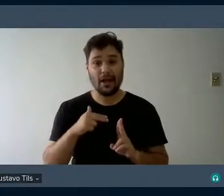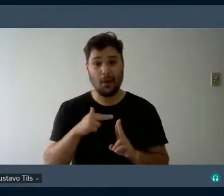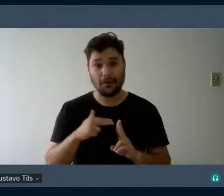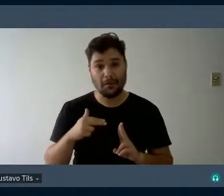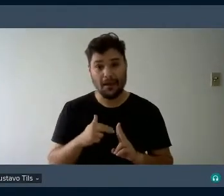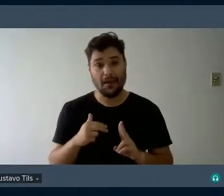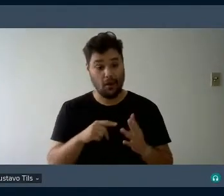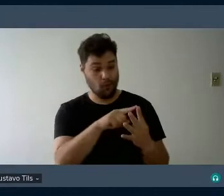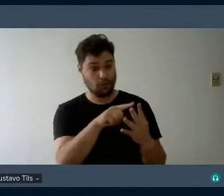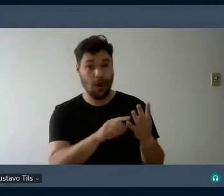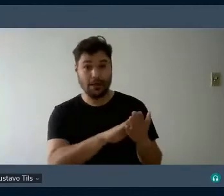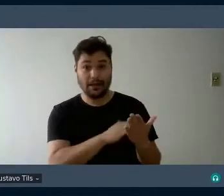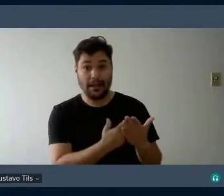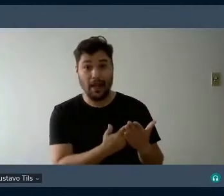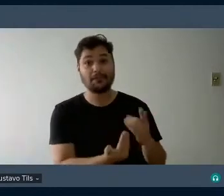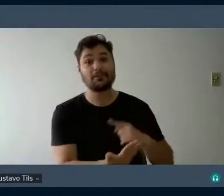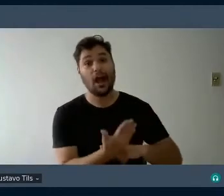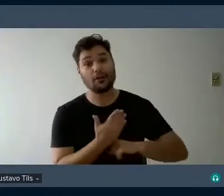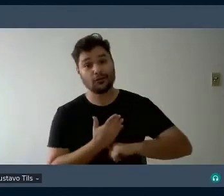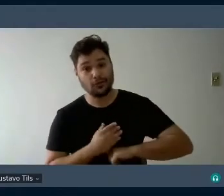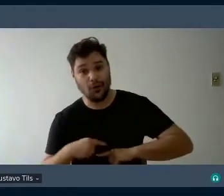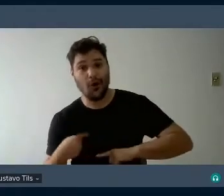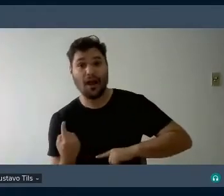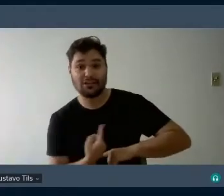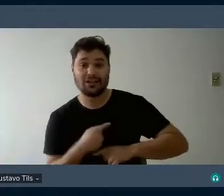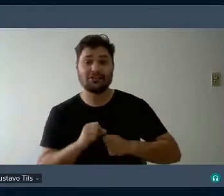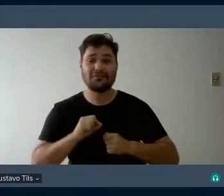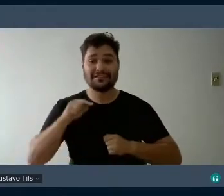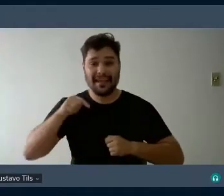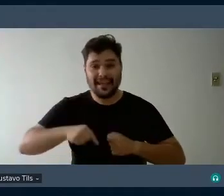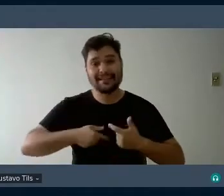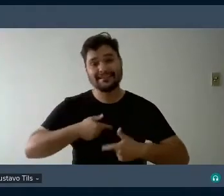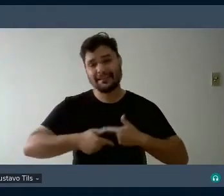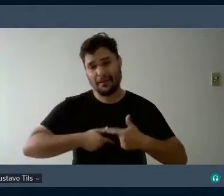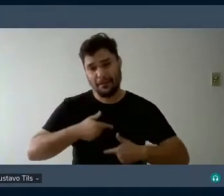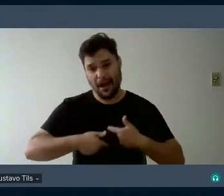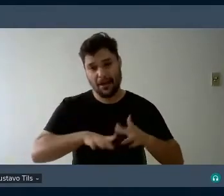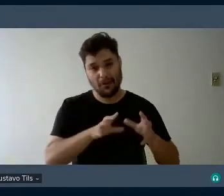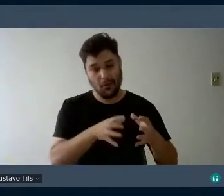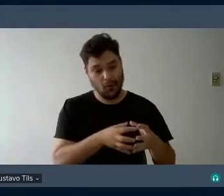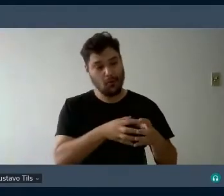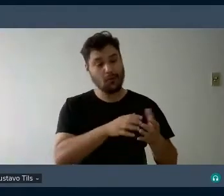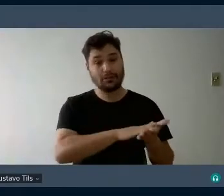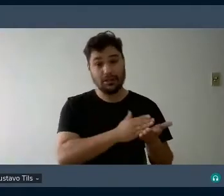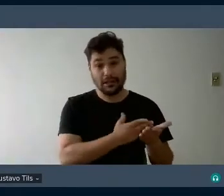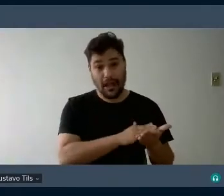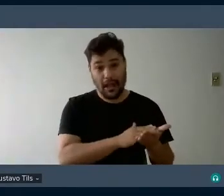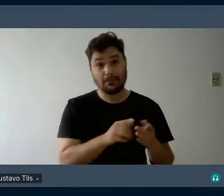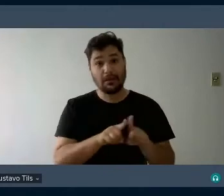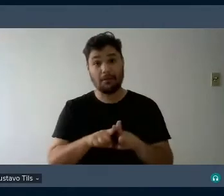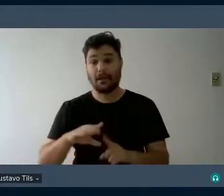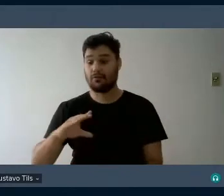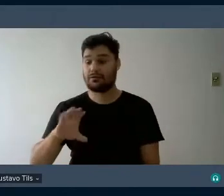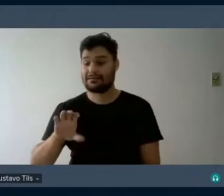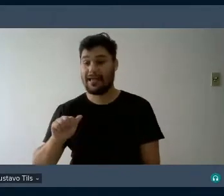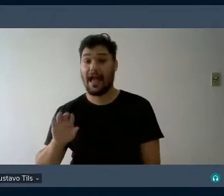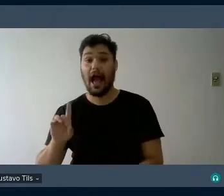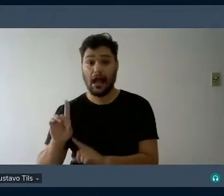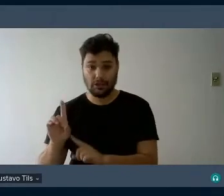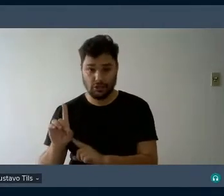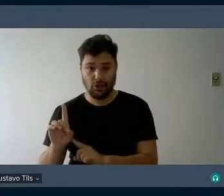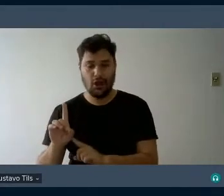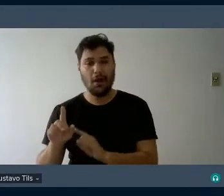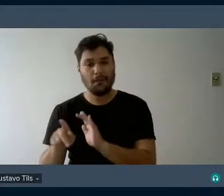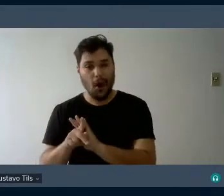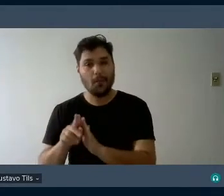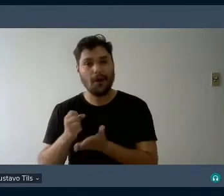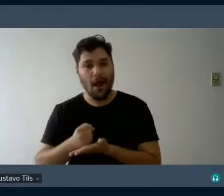quais a gente não poderia realizar esse trabalho essa equipe de tradução e a equipe do CEAD mais uma vez para acontecer